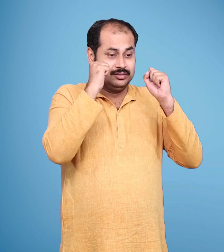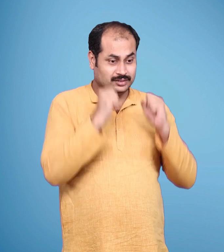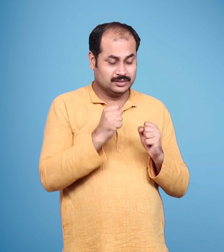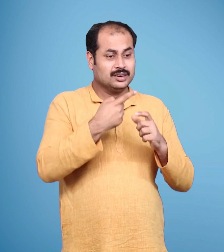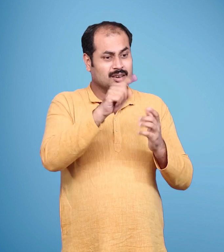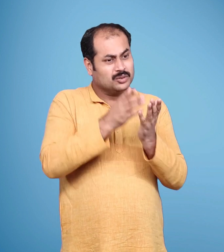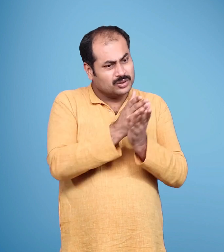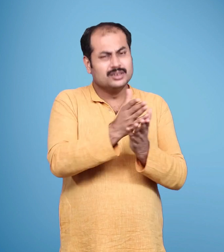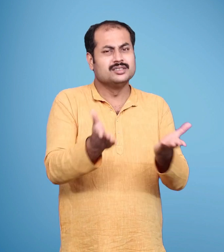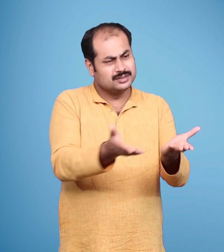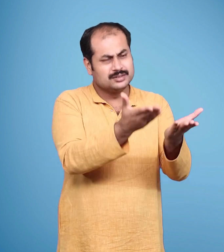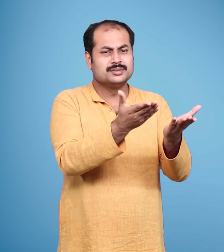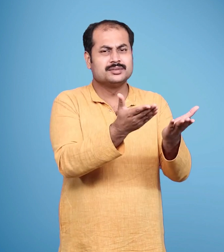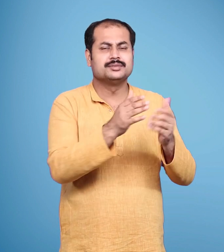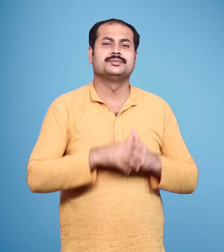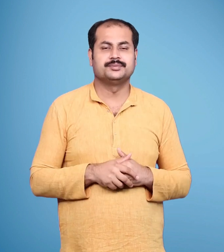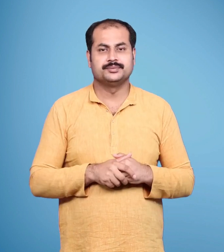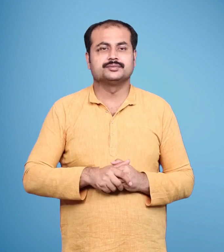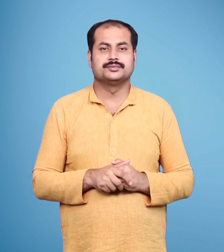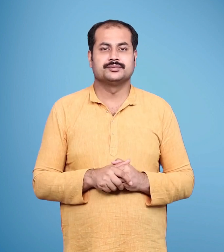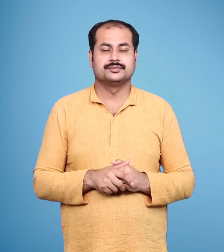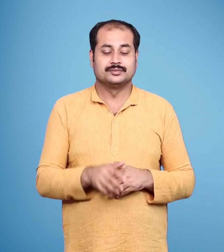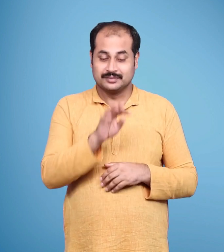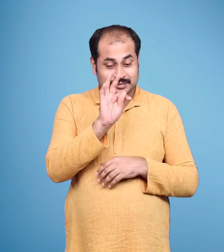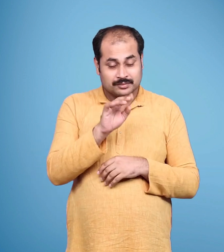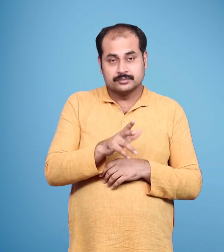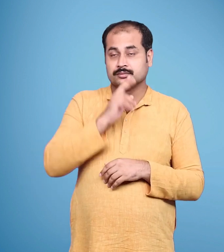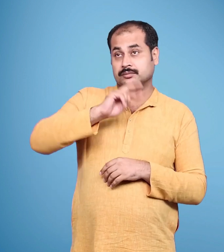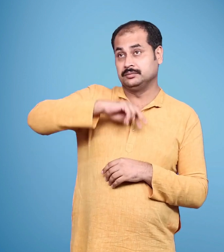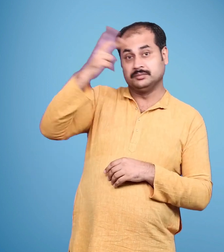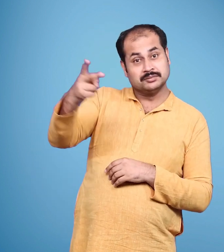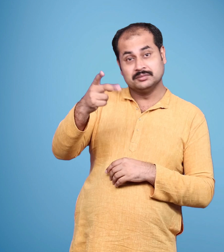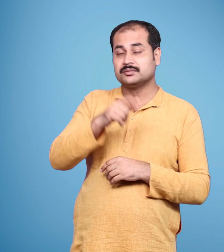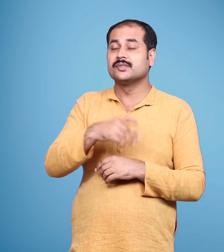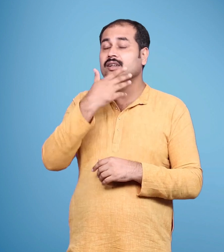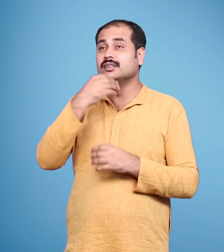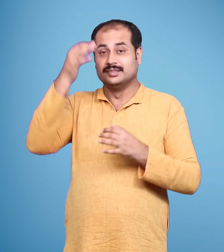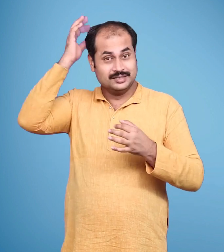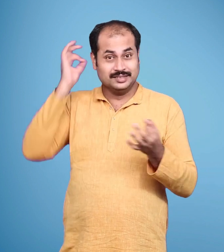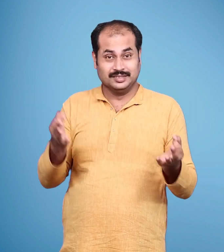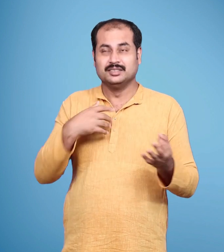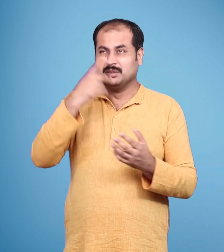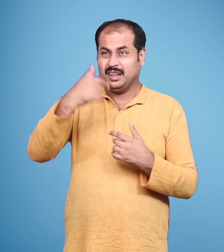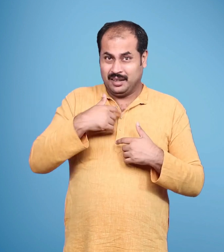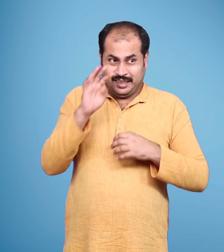यही उचित है भरत ने महर्शी का आग्रह अस्विकार कर